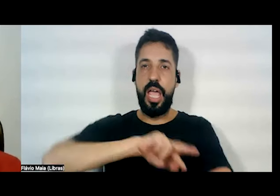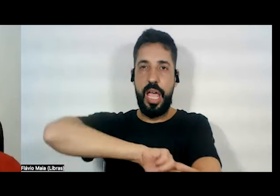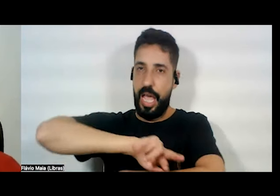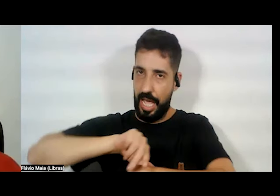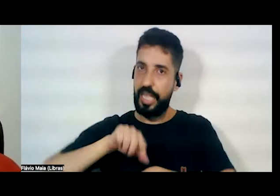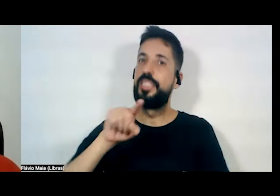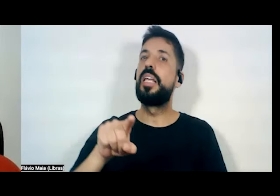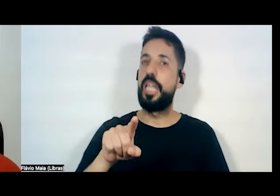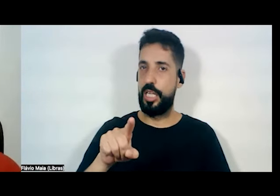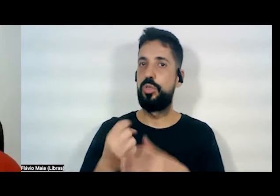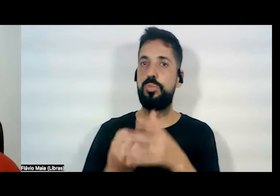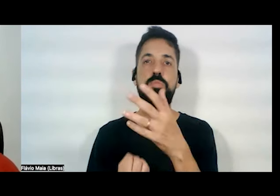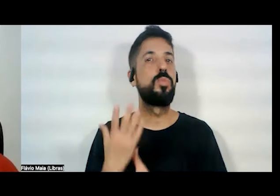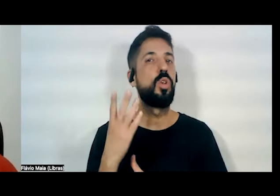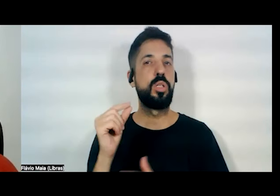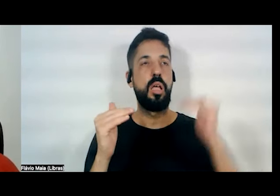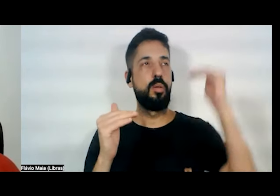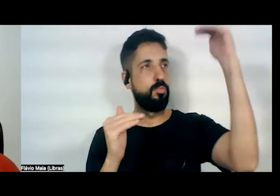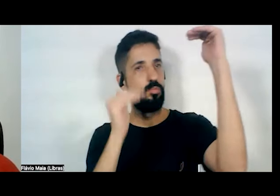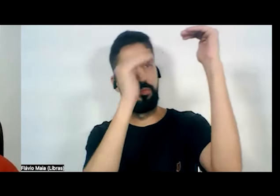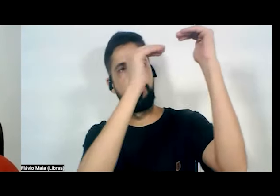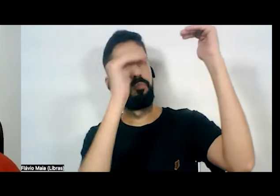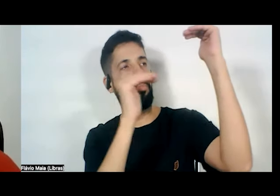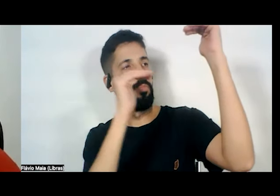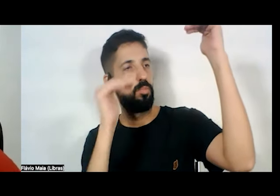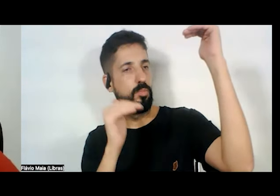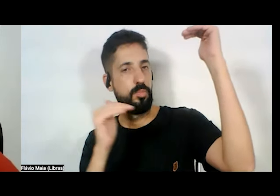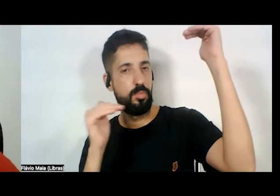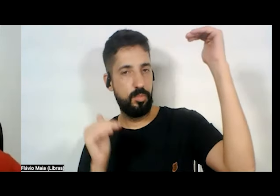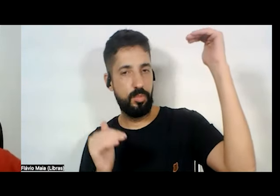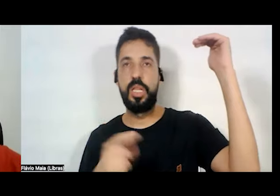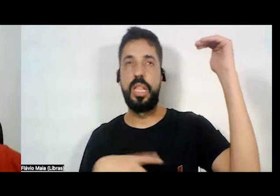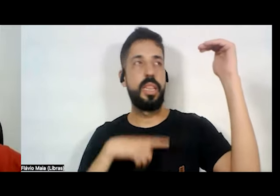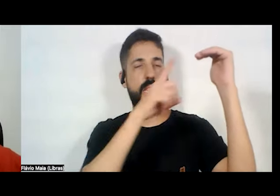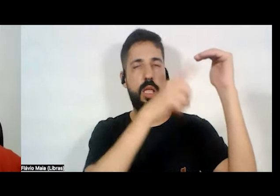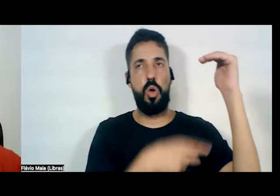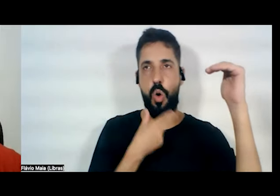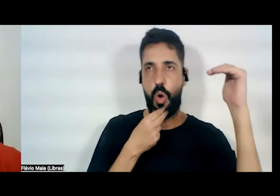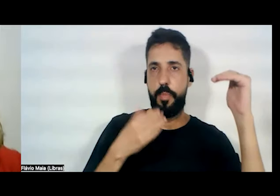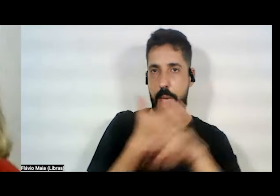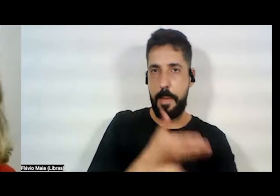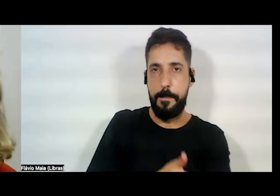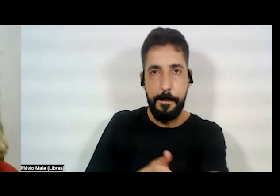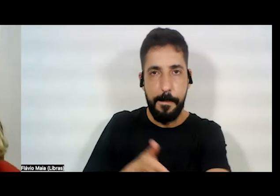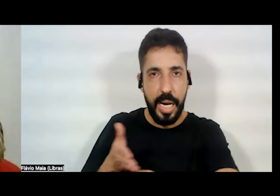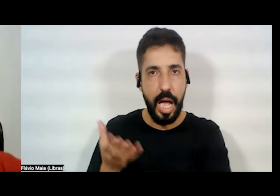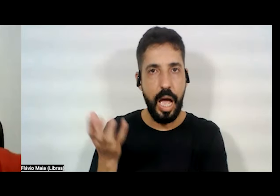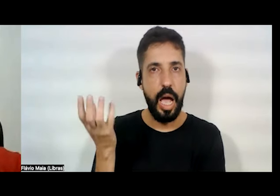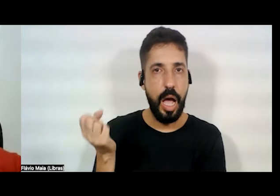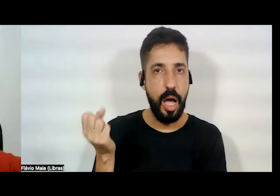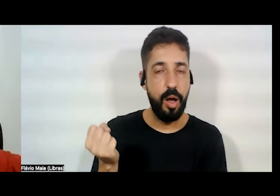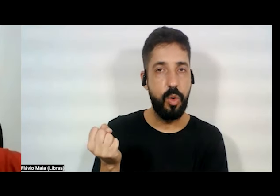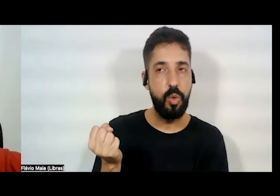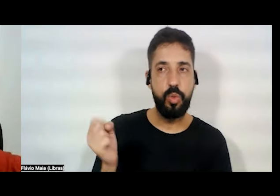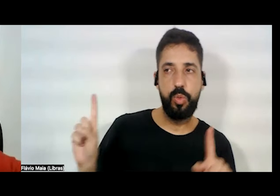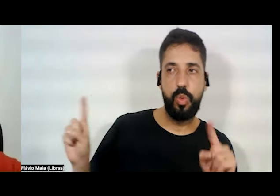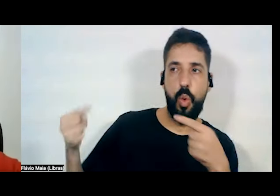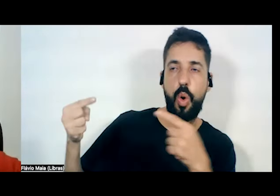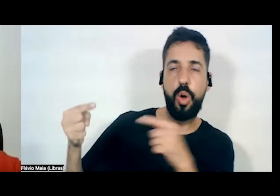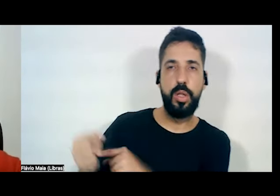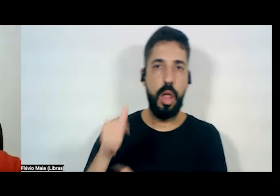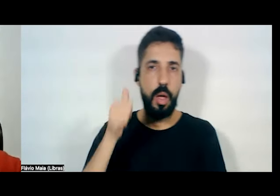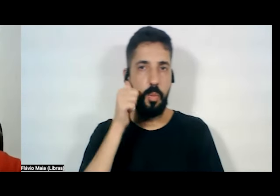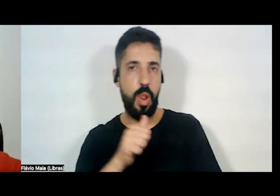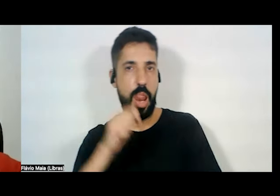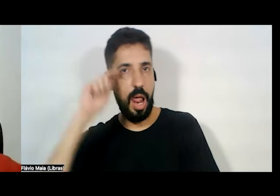portanto, a condição do homem branco em relação a uma mulher negra como permeada